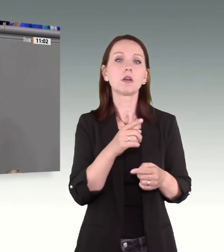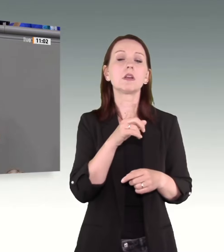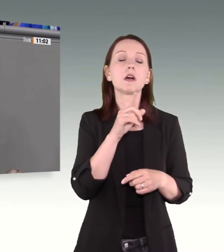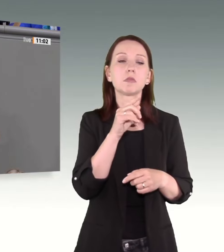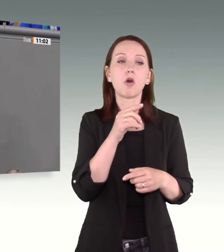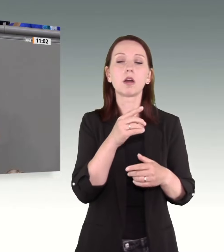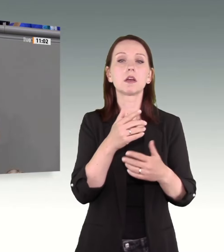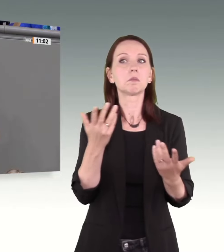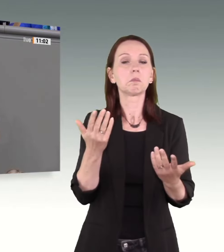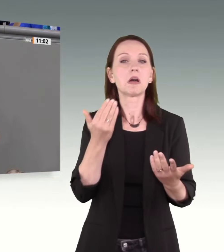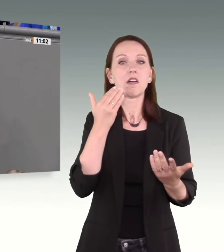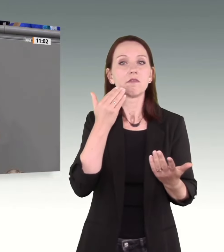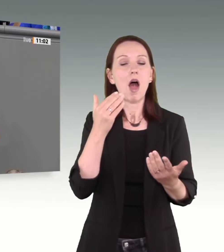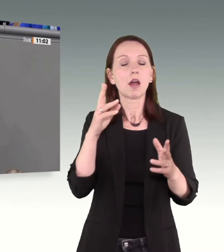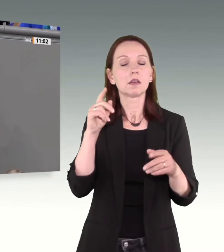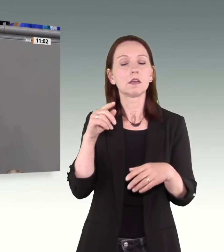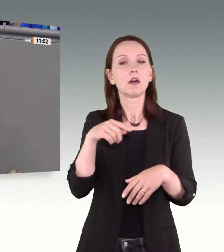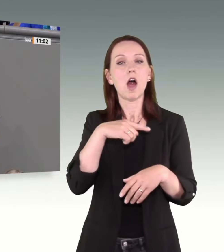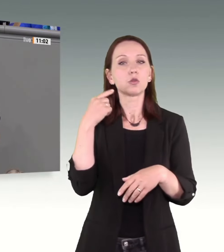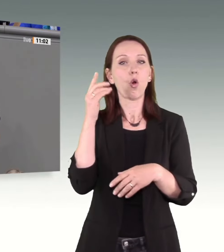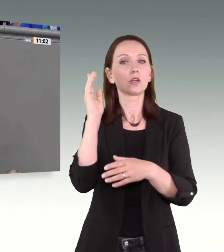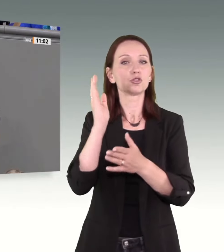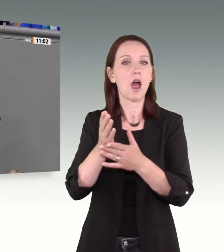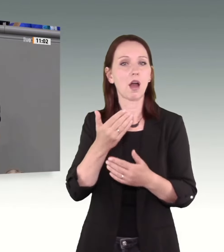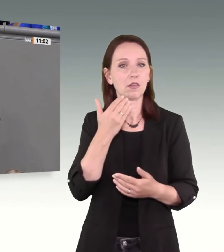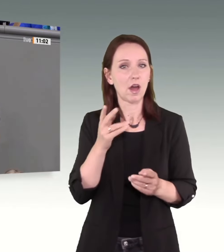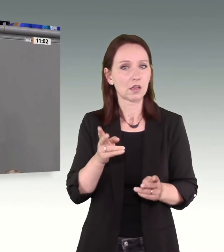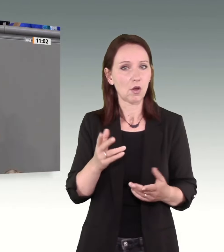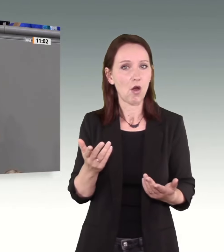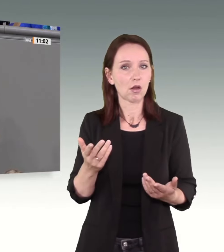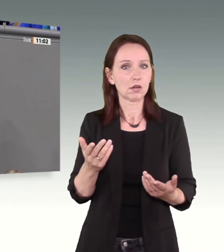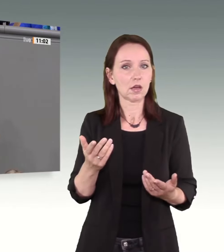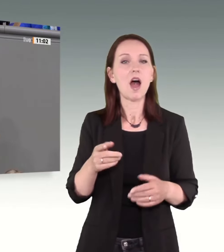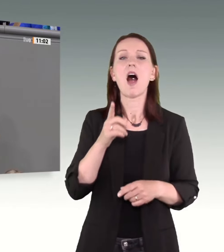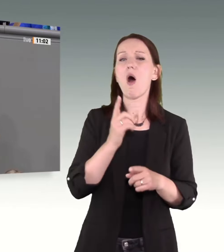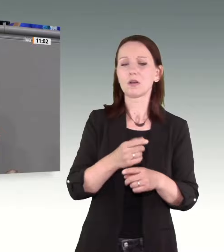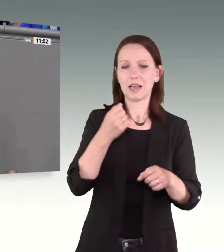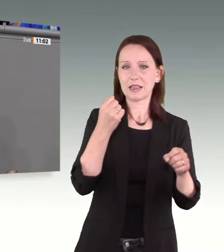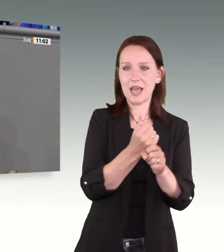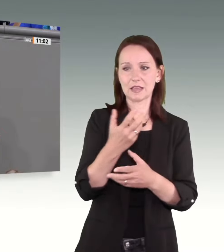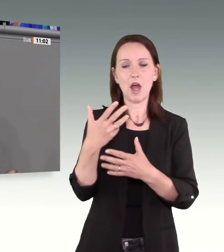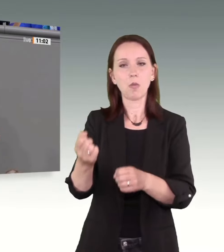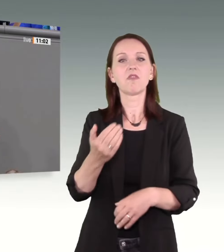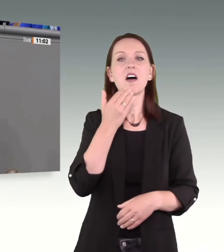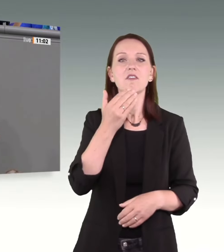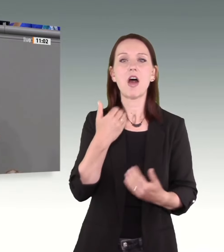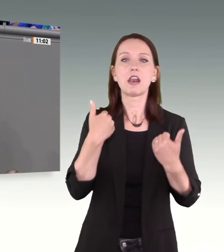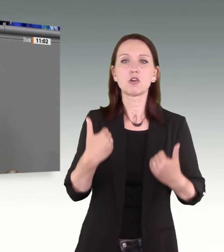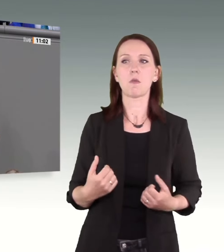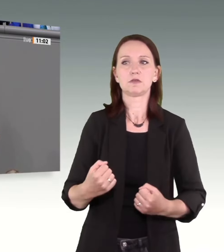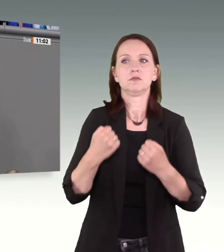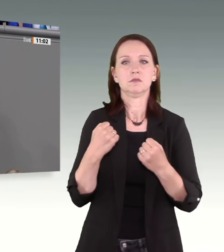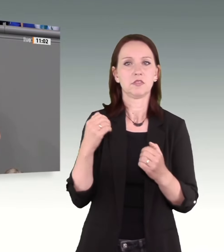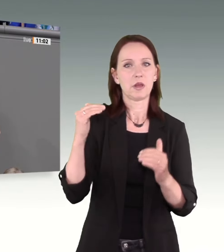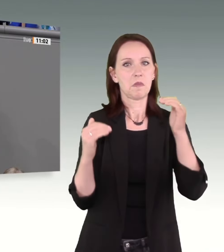Tatbestand Totschlag? Und wann ist denn ein Täter dem Opfer körperlich überlegen? Jeder Mann, stets jeder